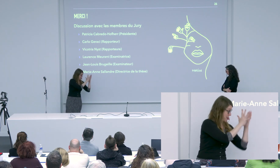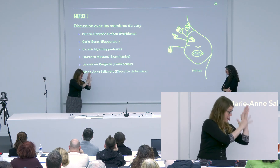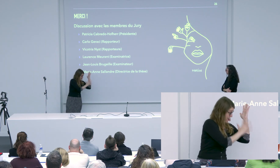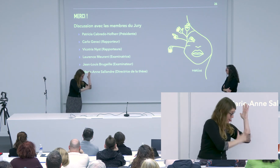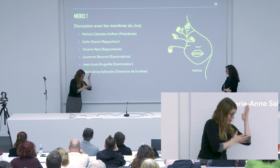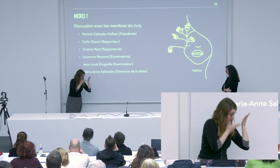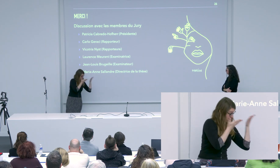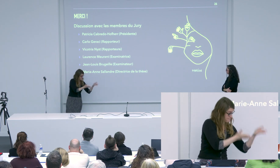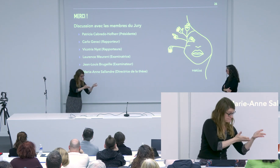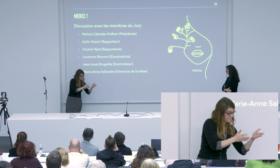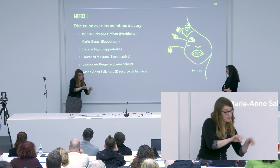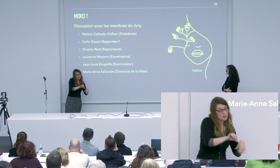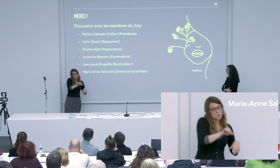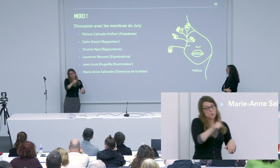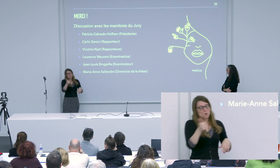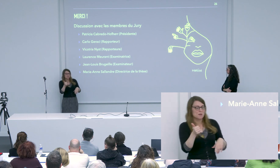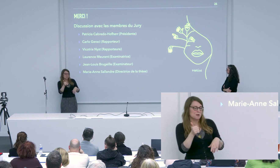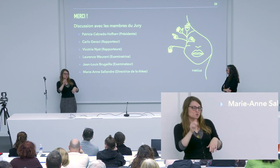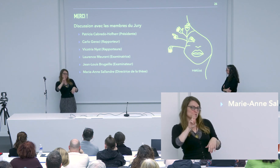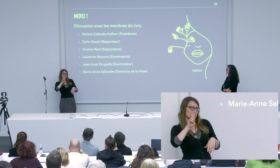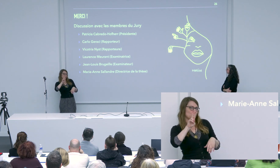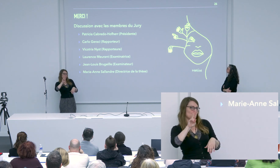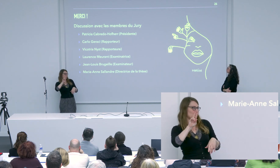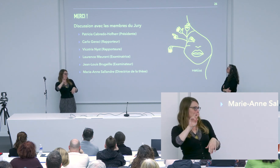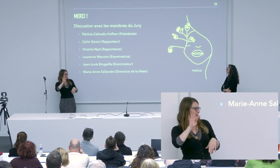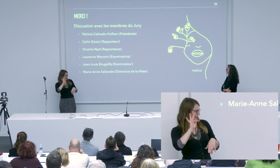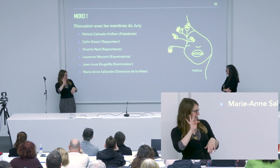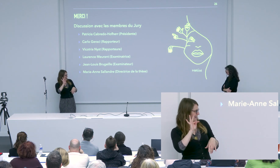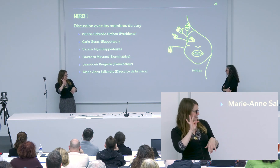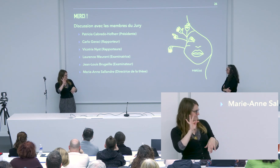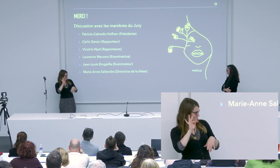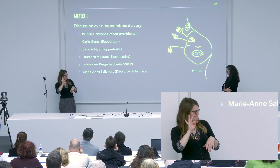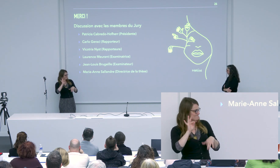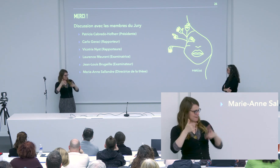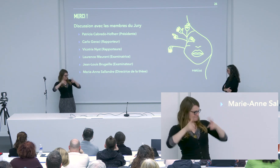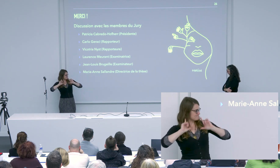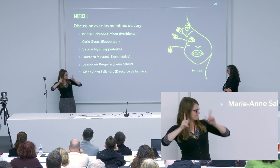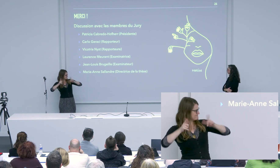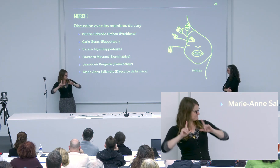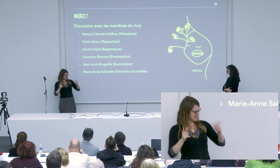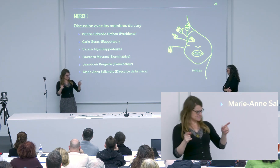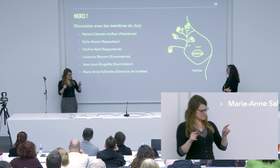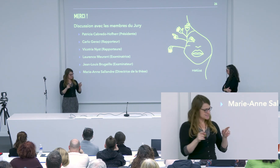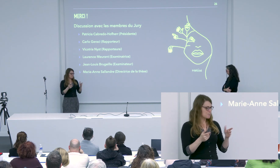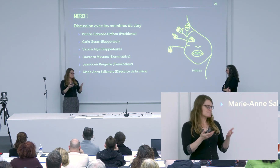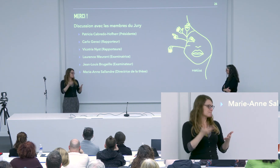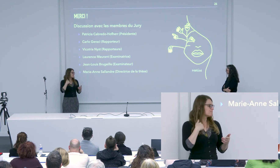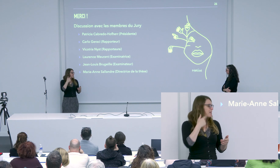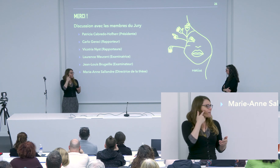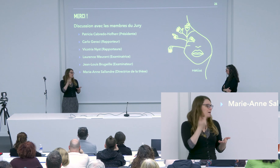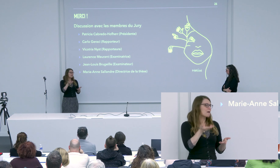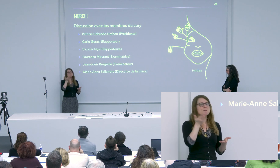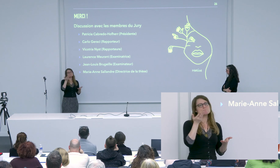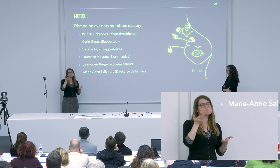Mais une des primordiales est de savoir comment vraiment tu as distingué UL et UT. Unité